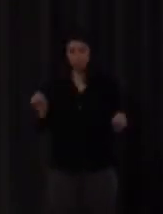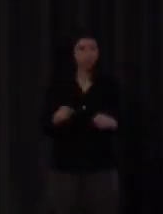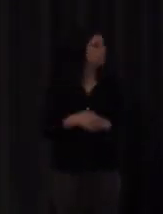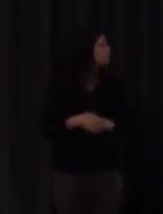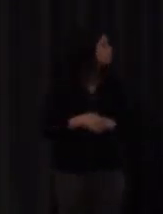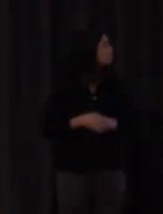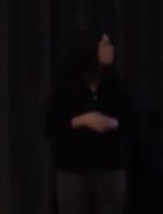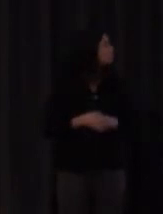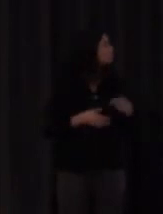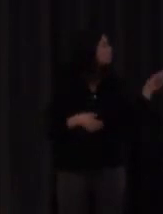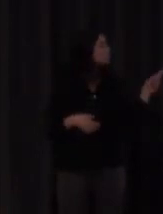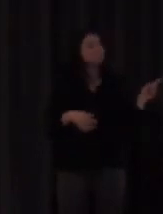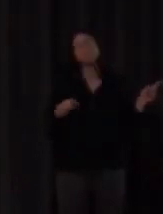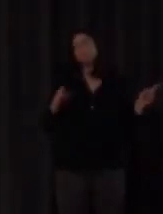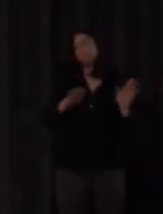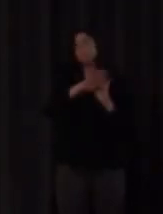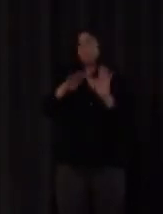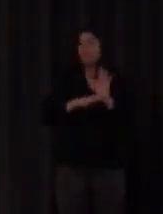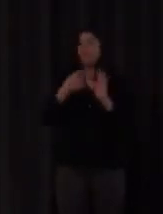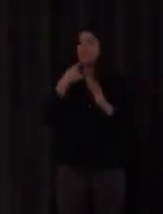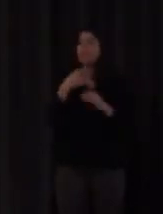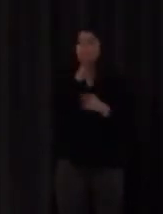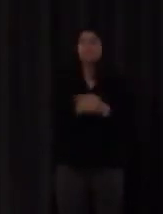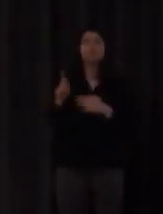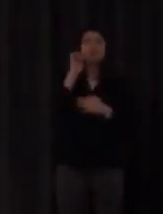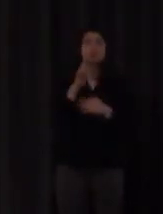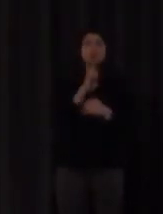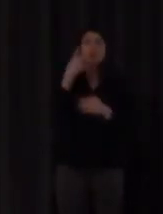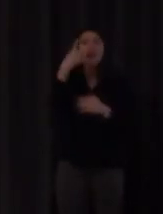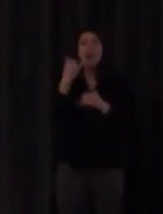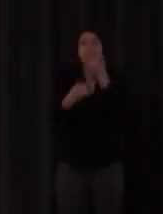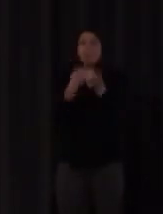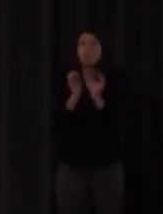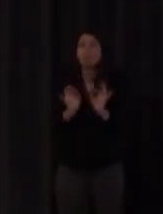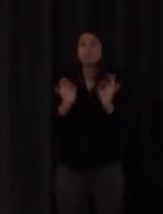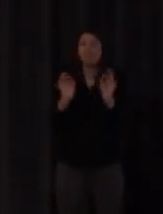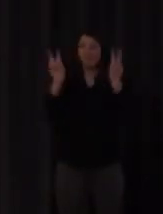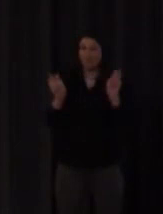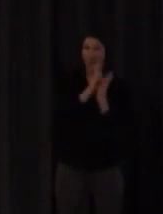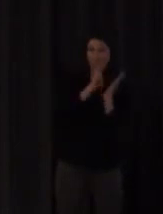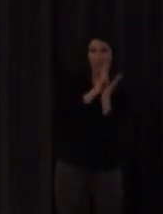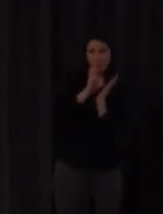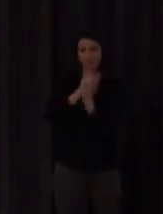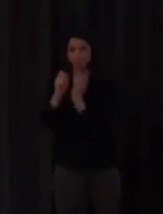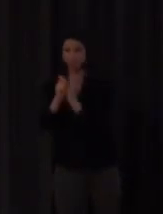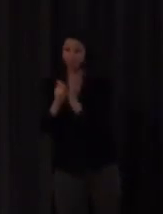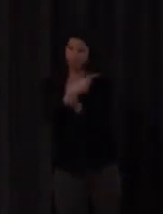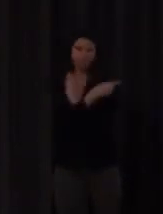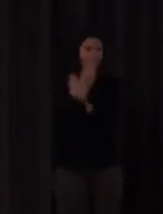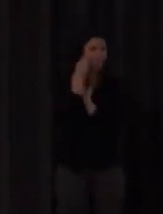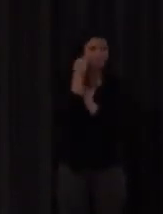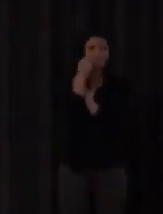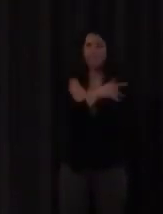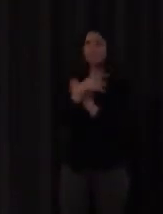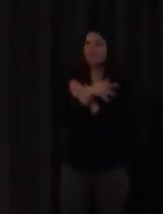errónea los sordos tienen problemas específicos de lectoescritura tampoco es verdad esto es un mito bastante